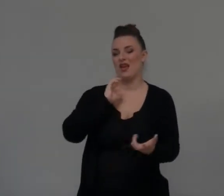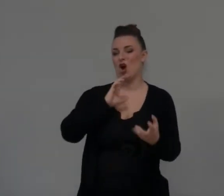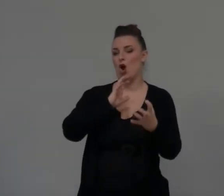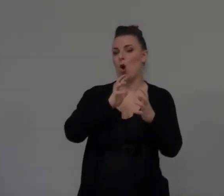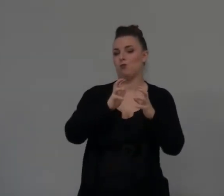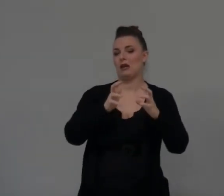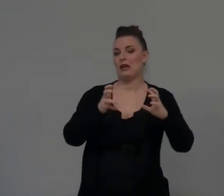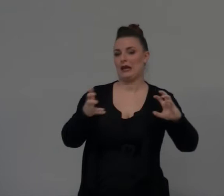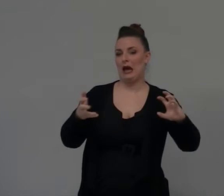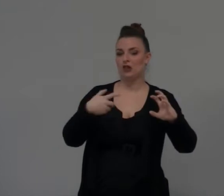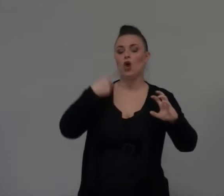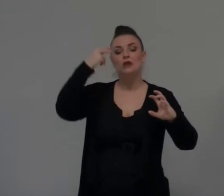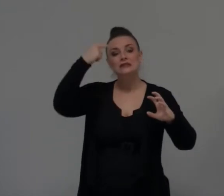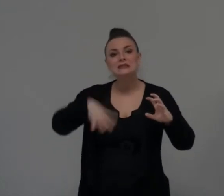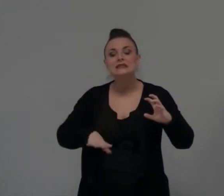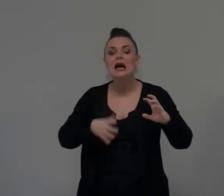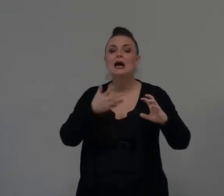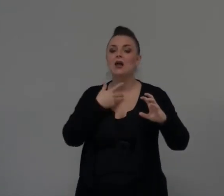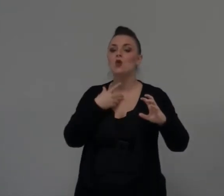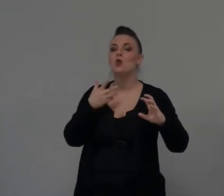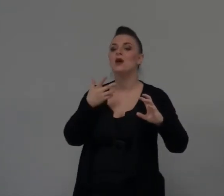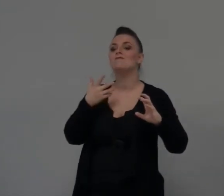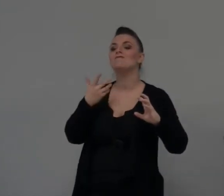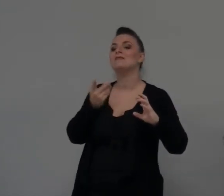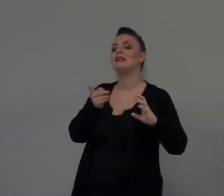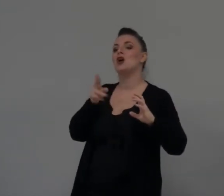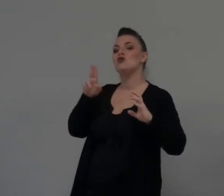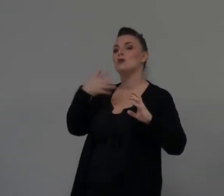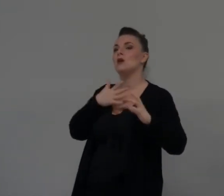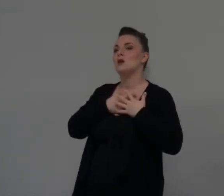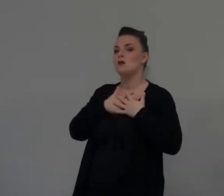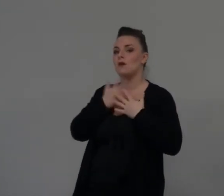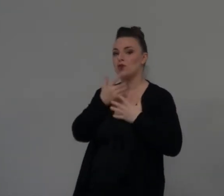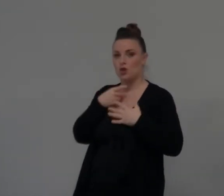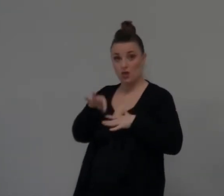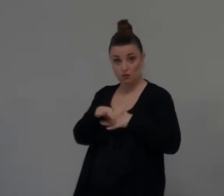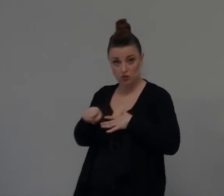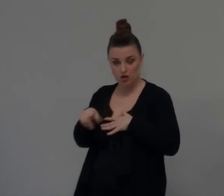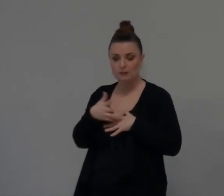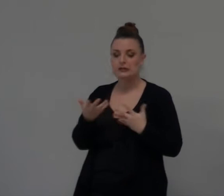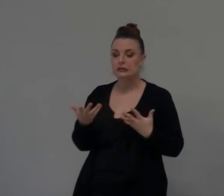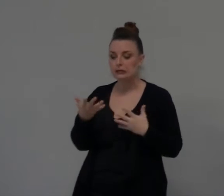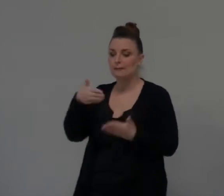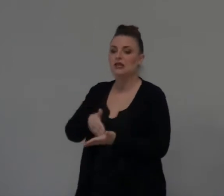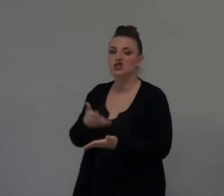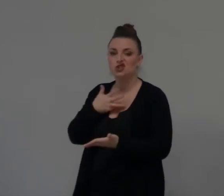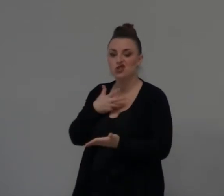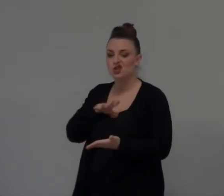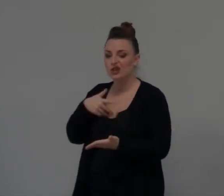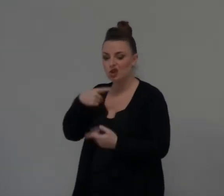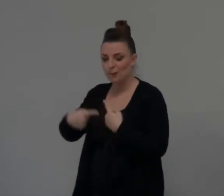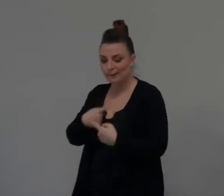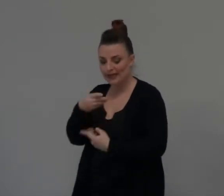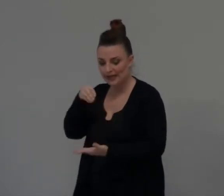Lui voleva sposare Ruth E innamorare di Ruth Ma c'era di mezzo un altro parente C'era un parente